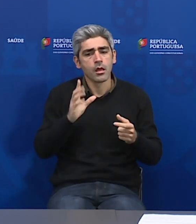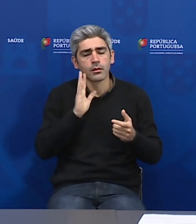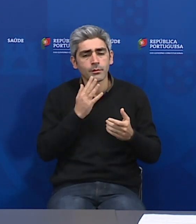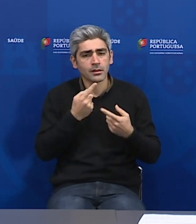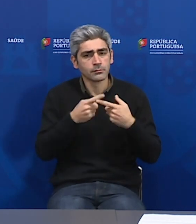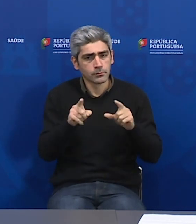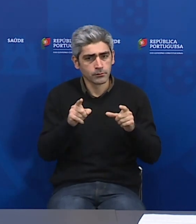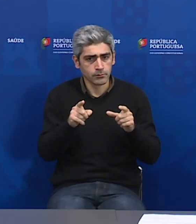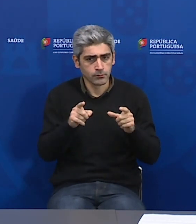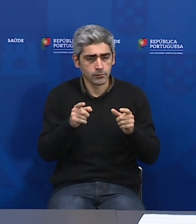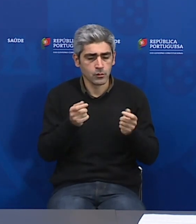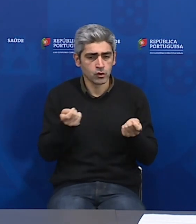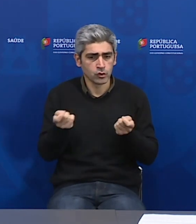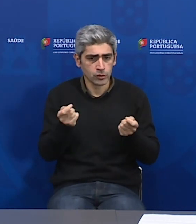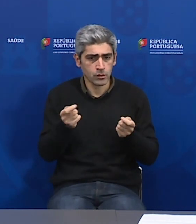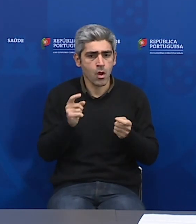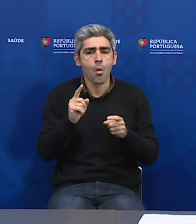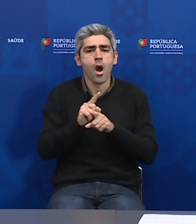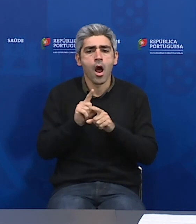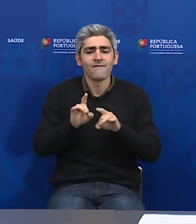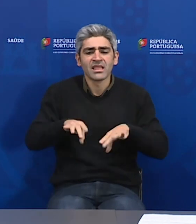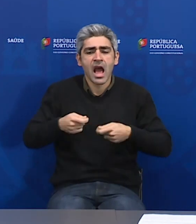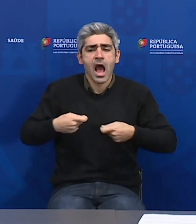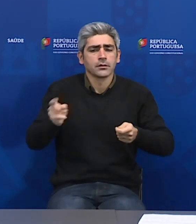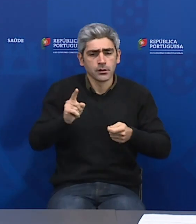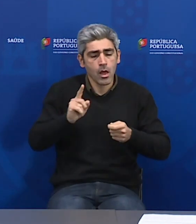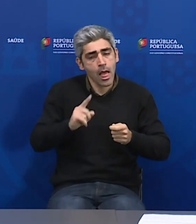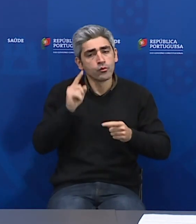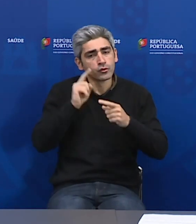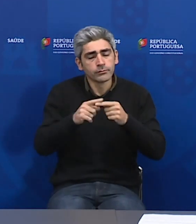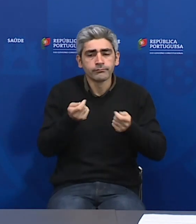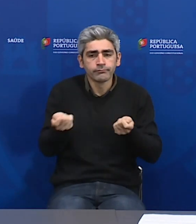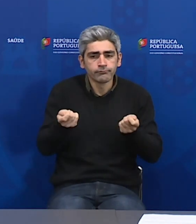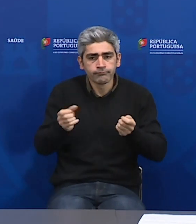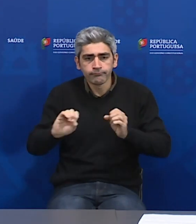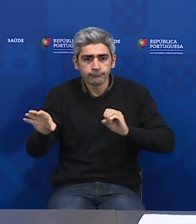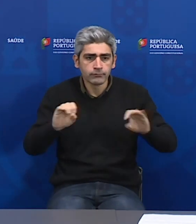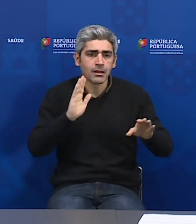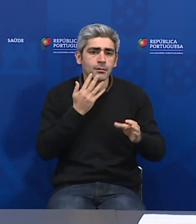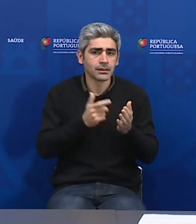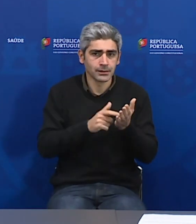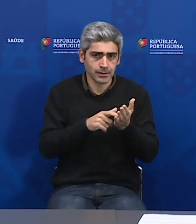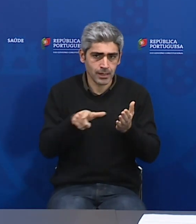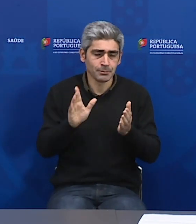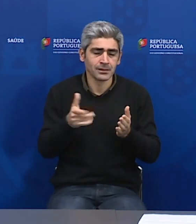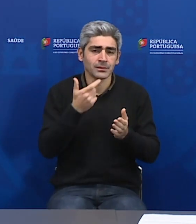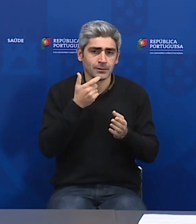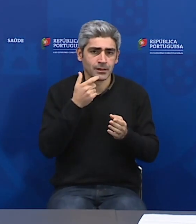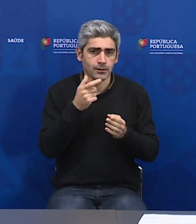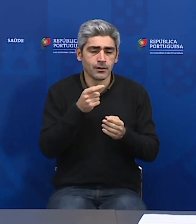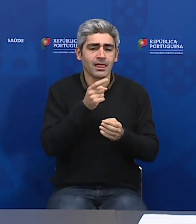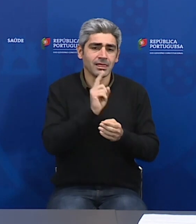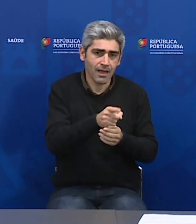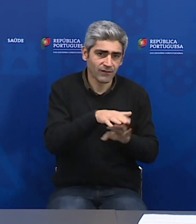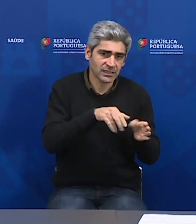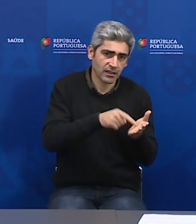extingam estas duas palavras, racionalização, é importante que se perceba quais são aqueles que devem